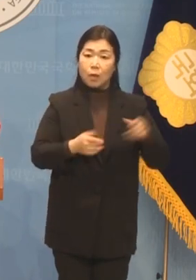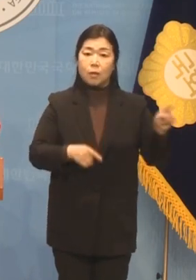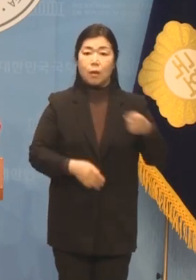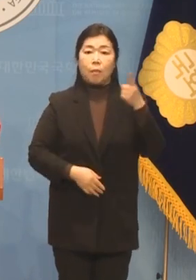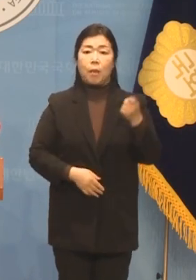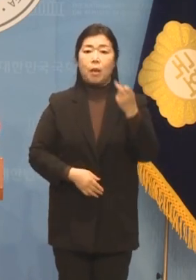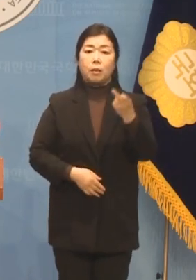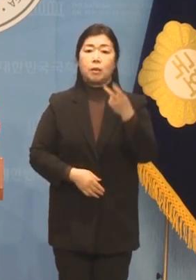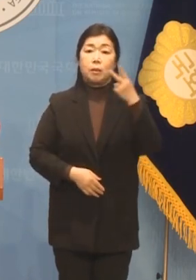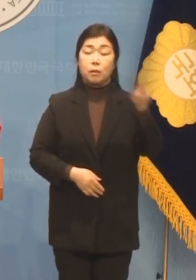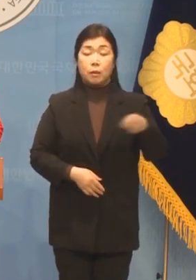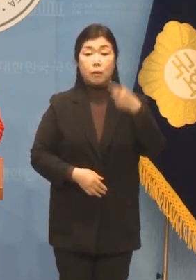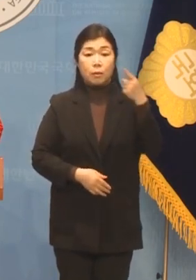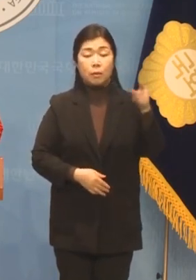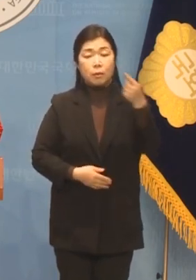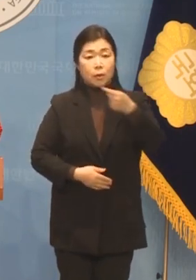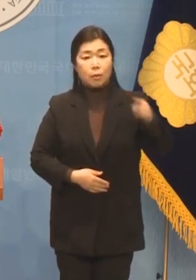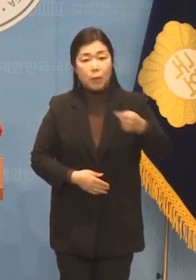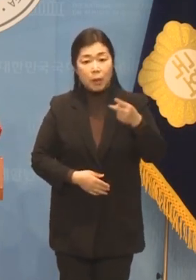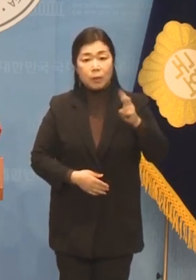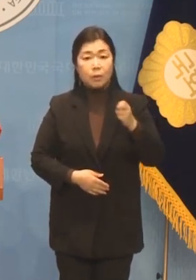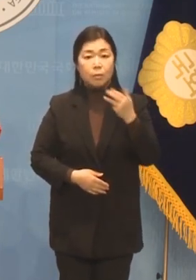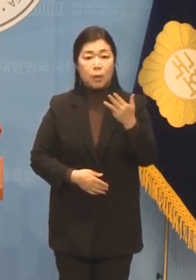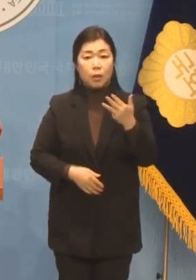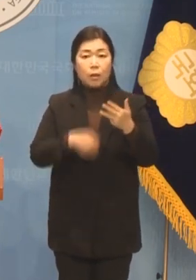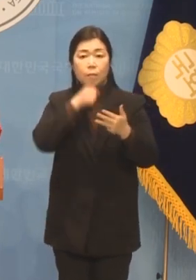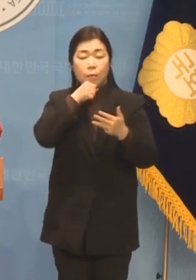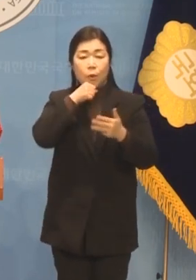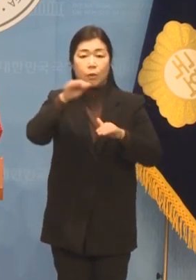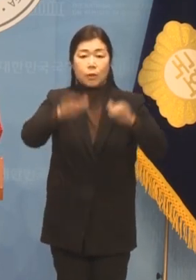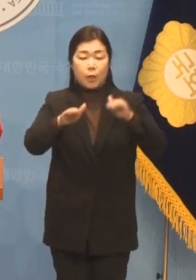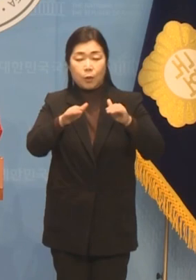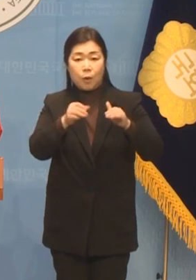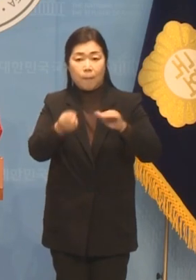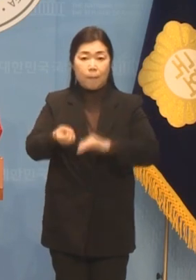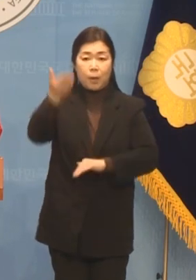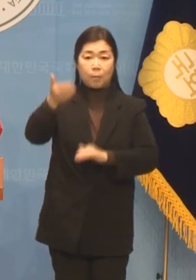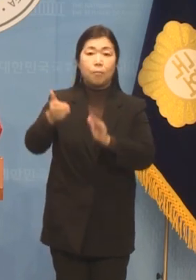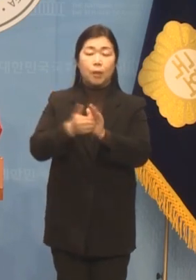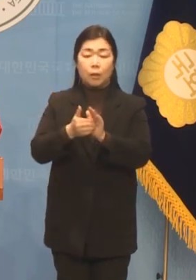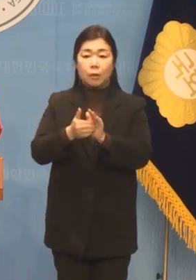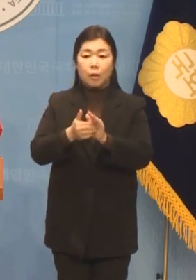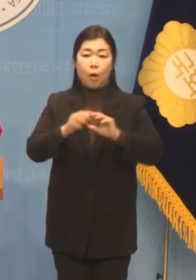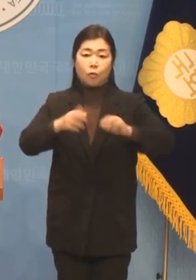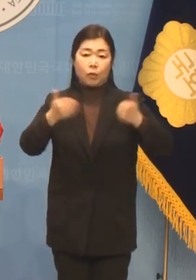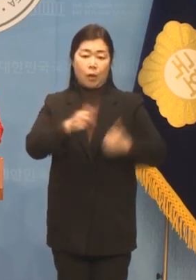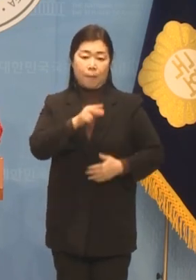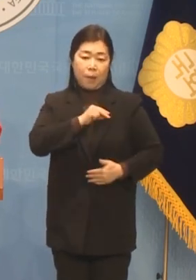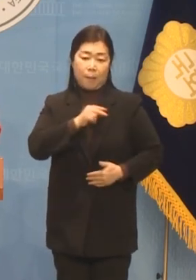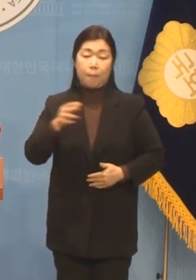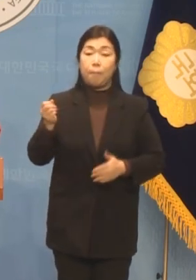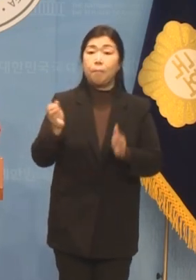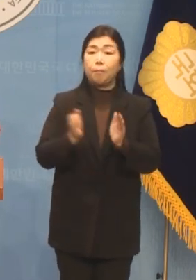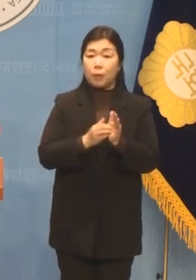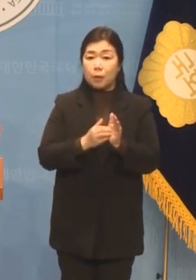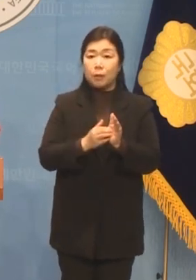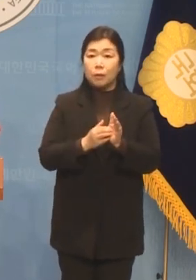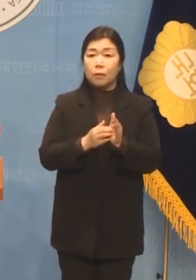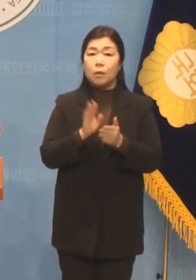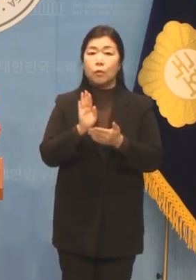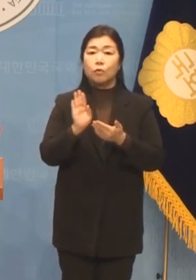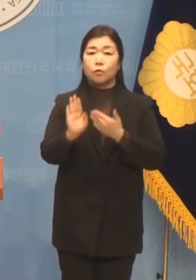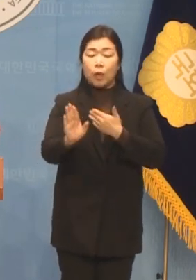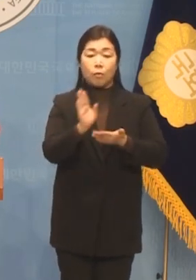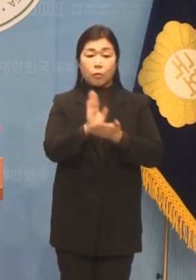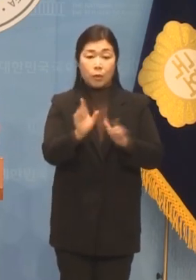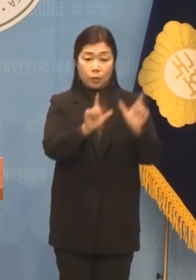차이로 승리해 국회에 입문했습니다 국회에 등원한 후 분당 주민분들과의 약속을